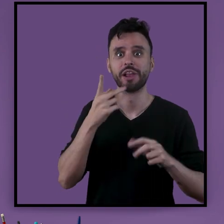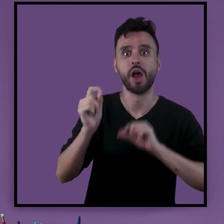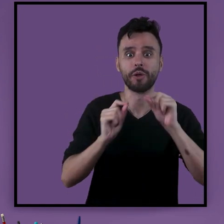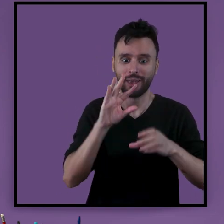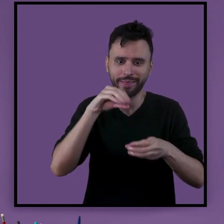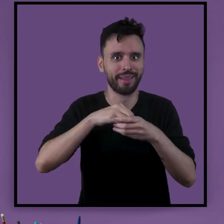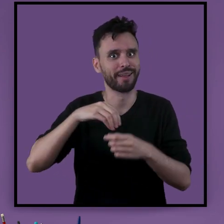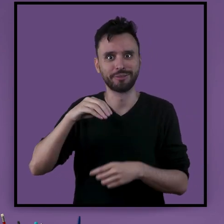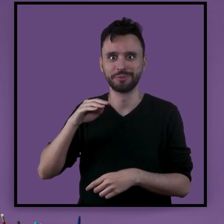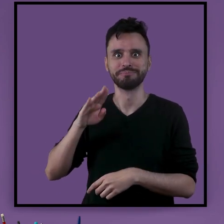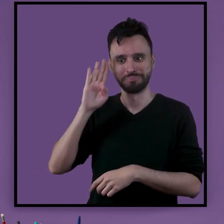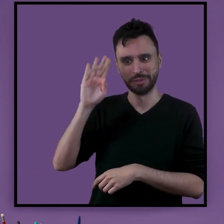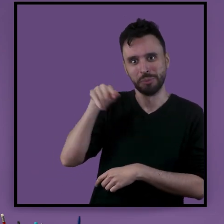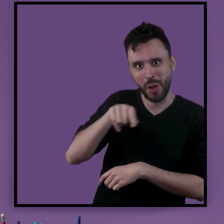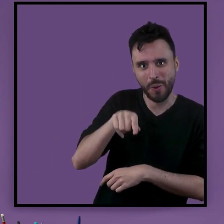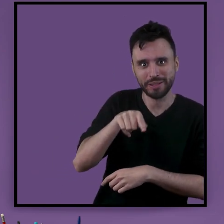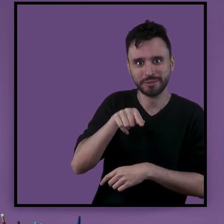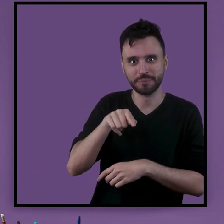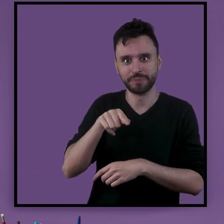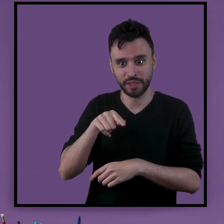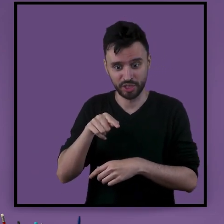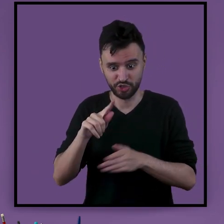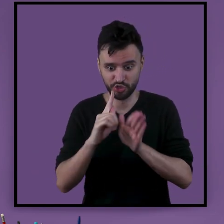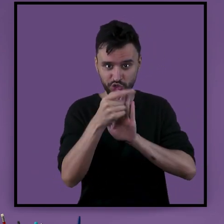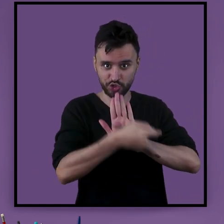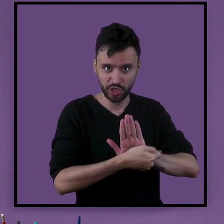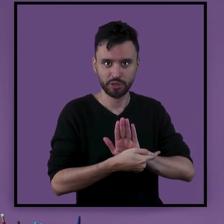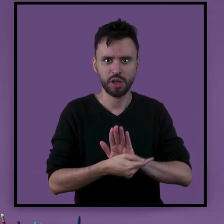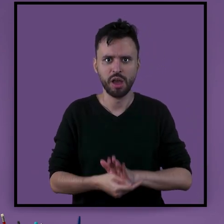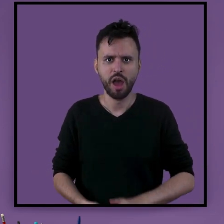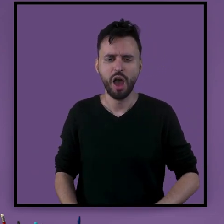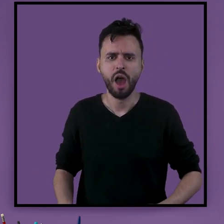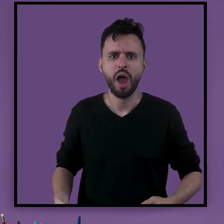sobre esse gênero muito presente. Certo? O gênero rock.